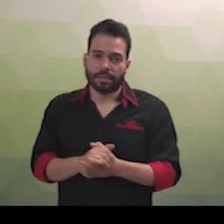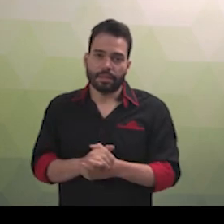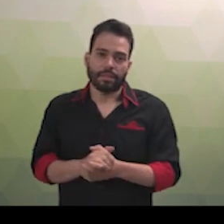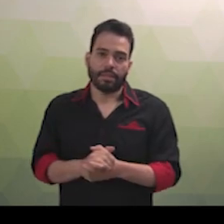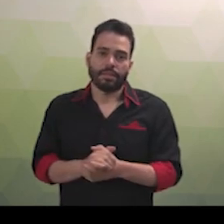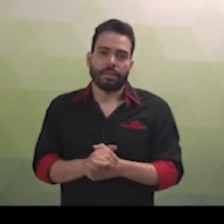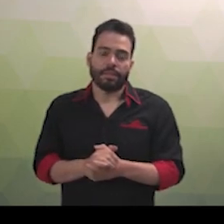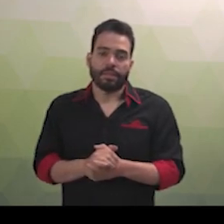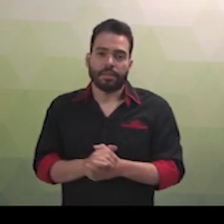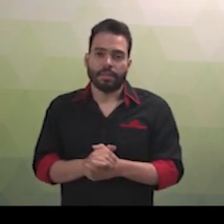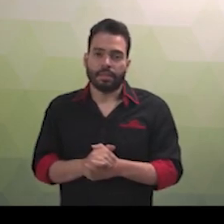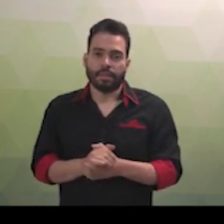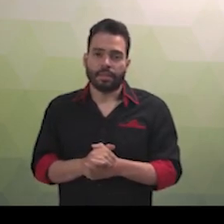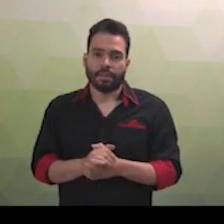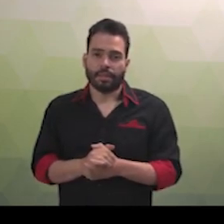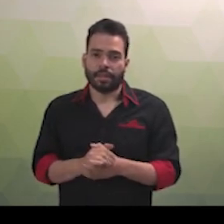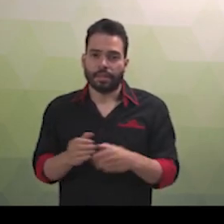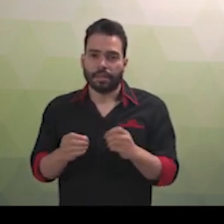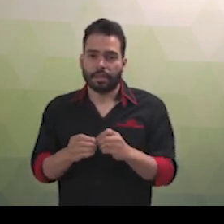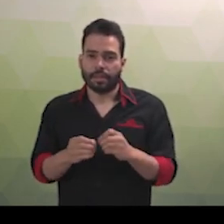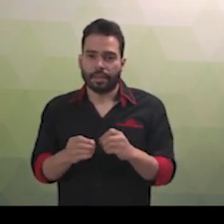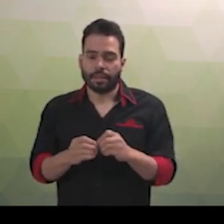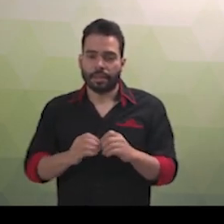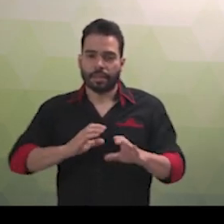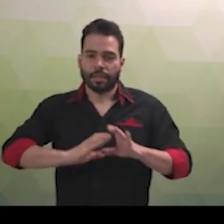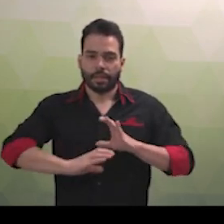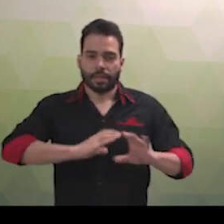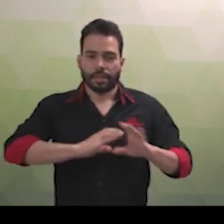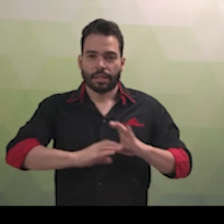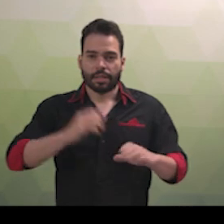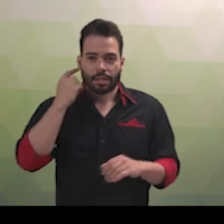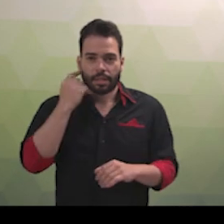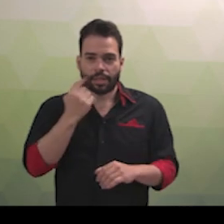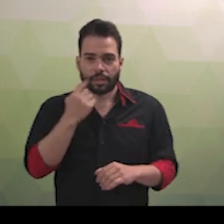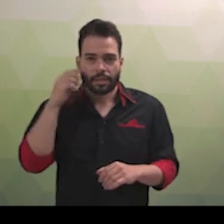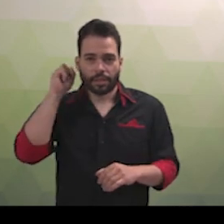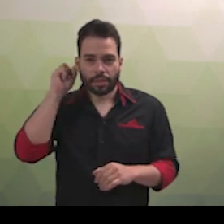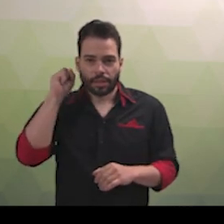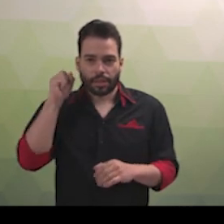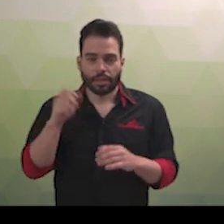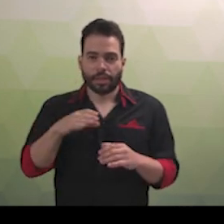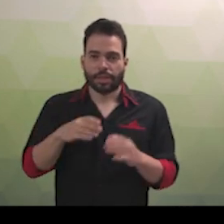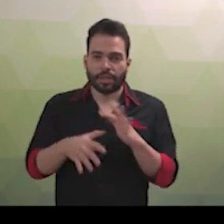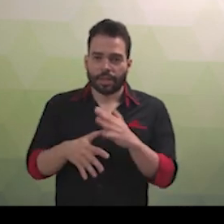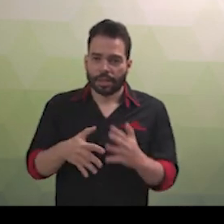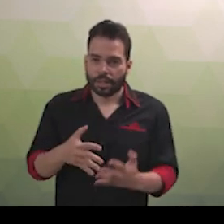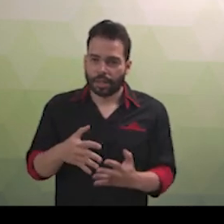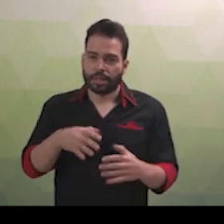entre surdos e ouvintes, por meio da Libras, para a língua oral e vice-versa. Intermediar a comunicação